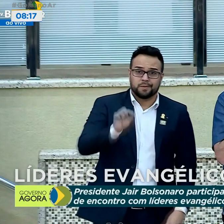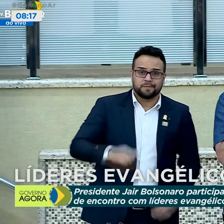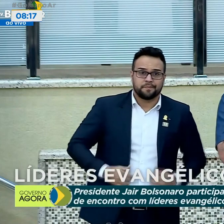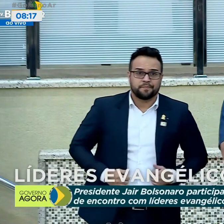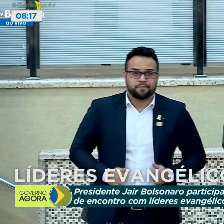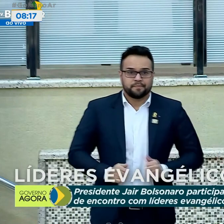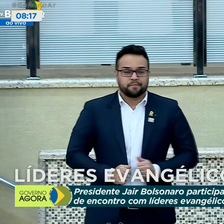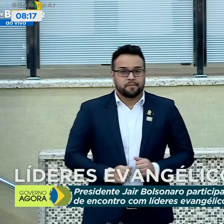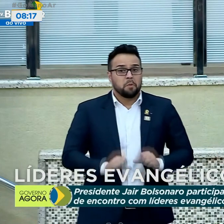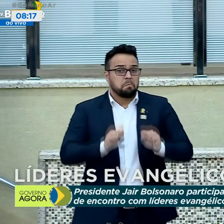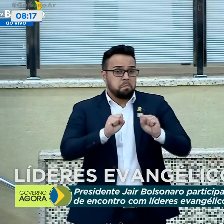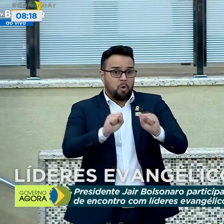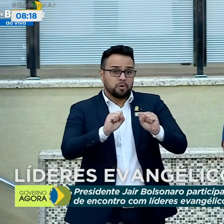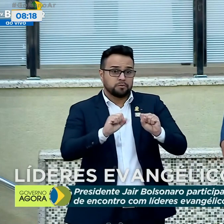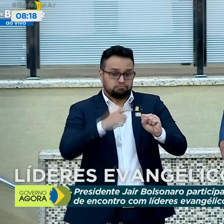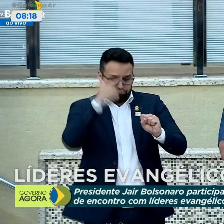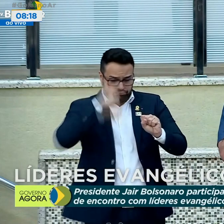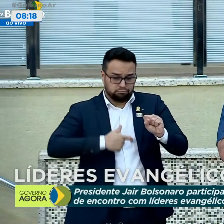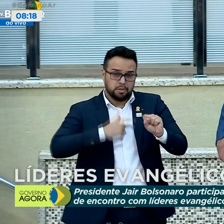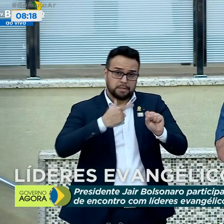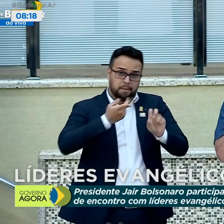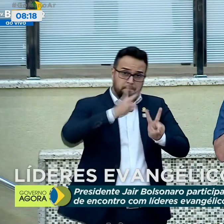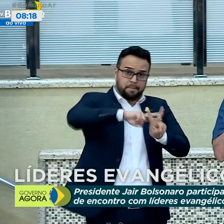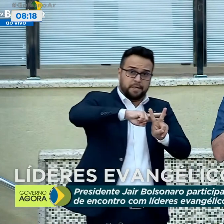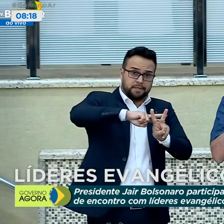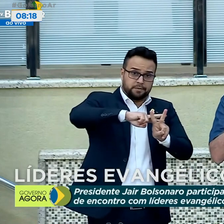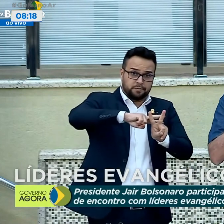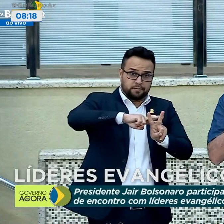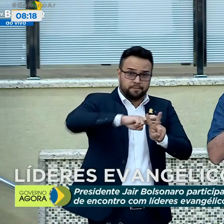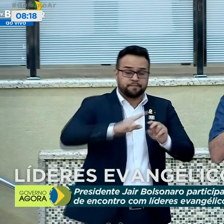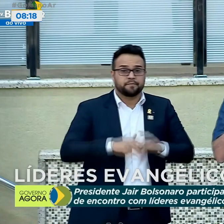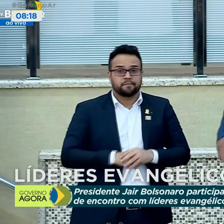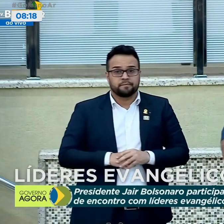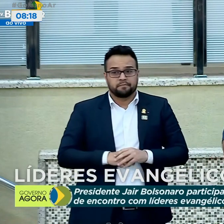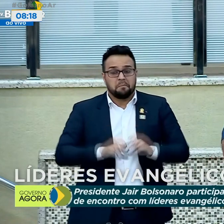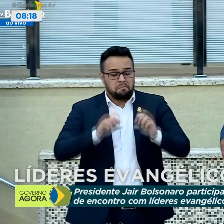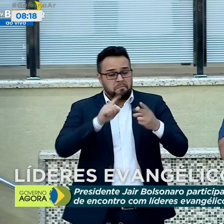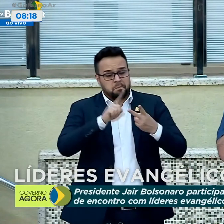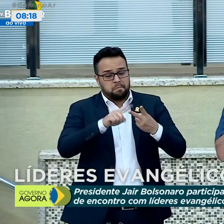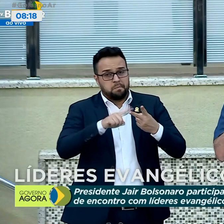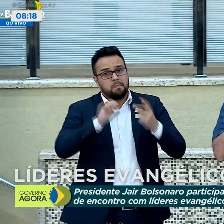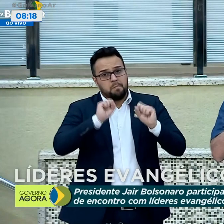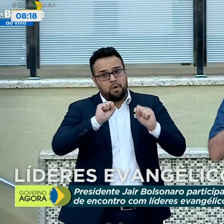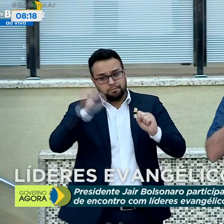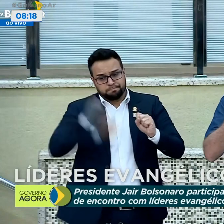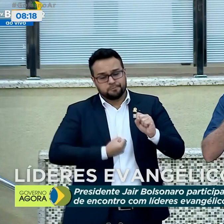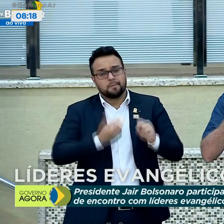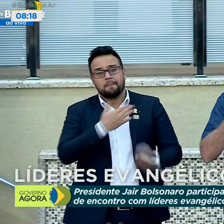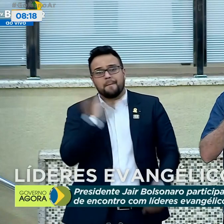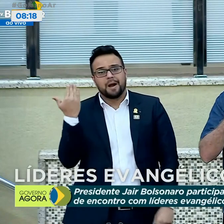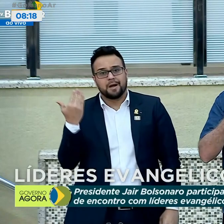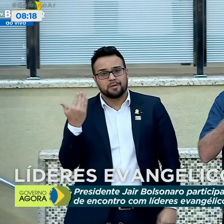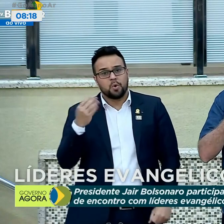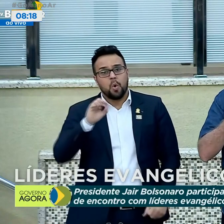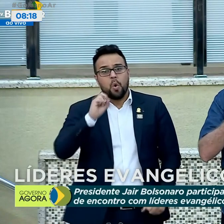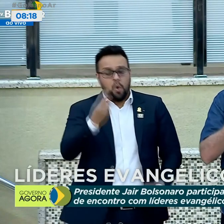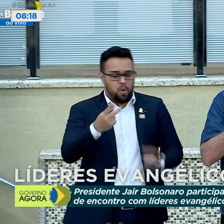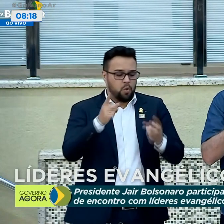Estar preso, ser morto ou a vitória.